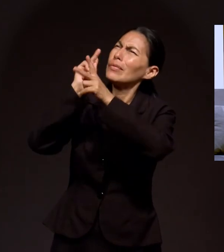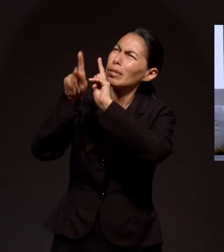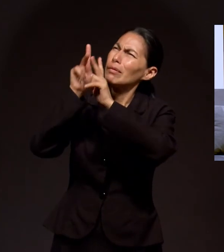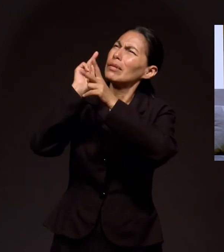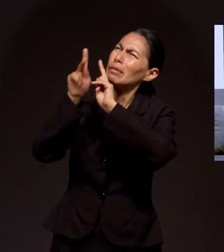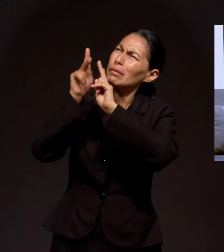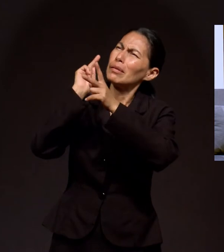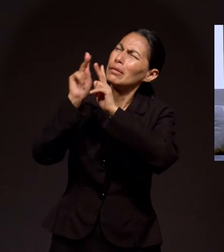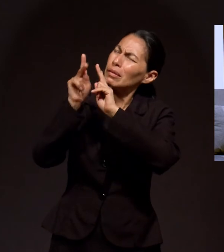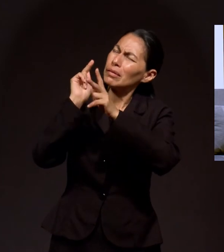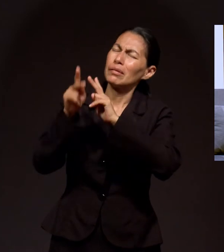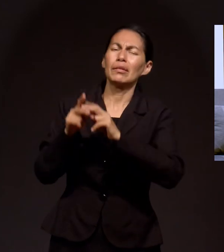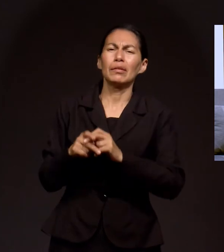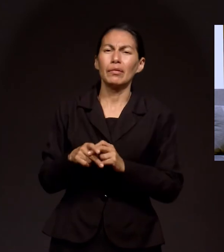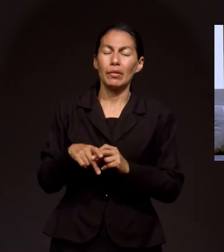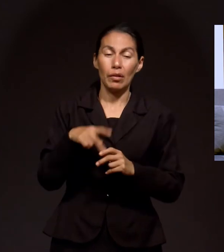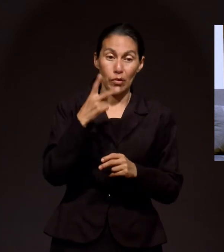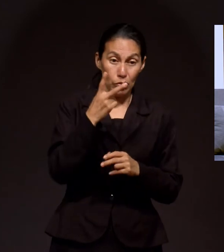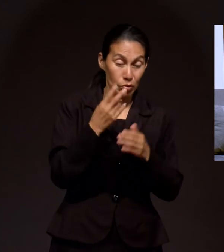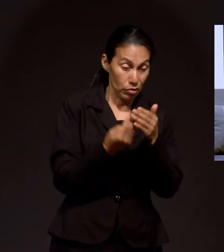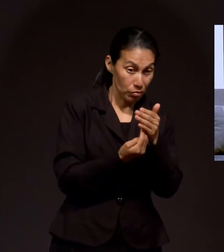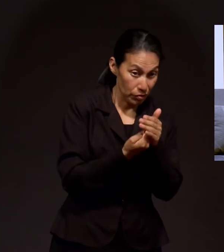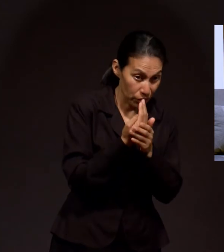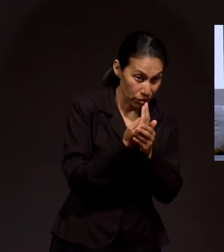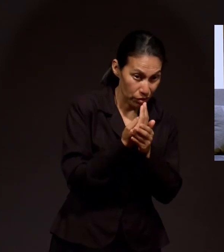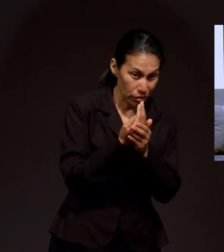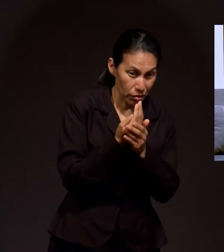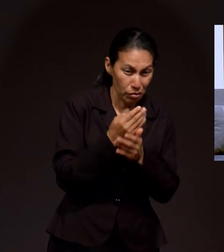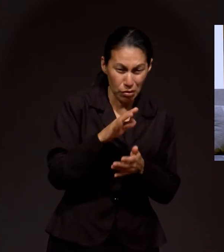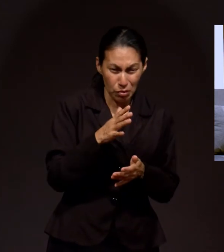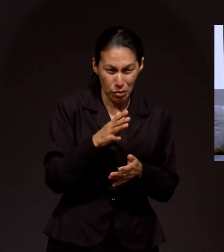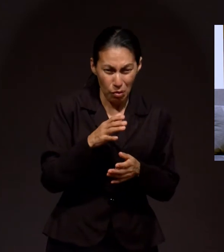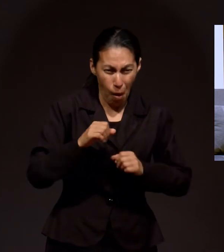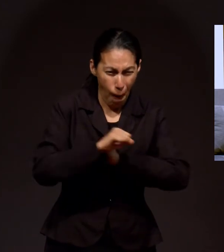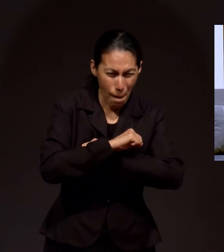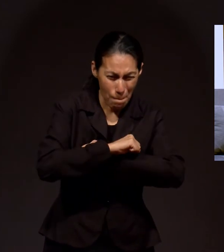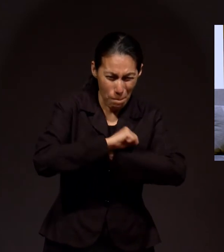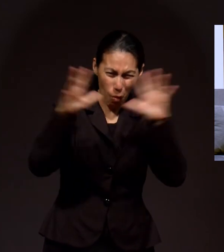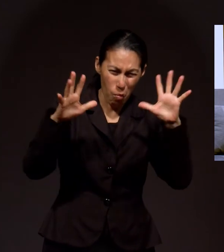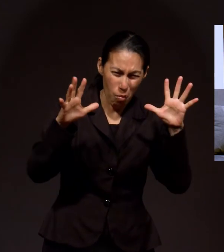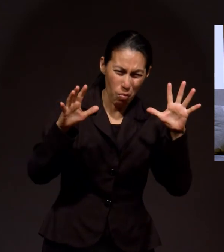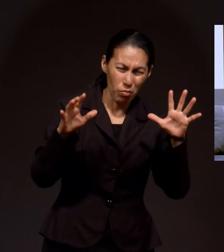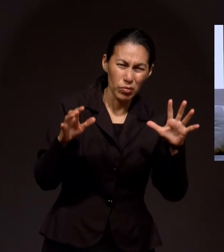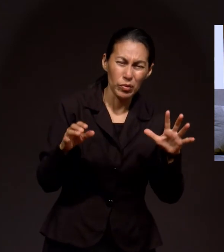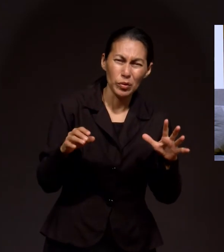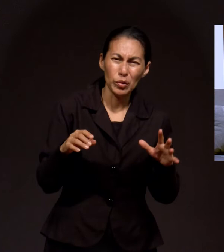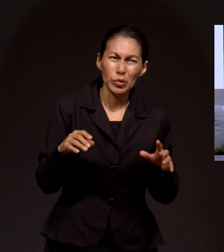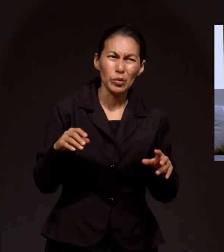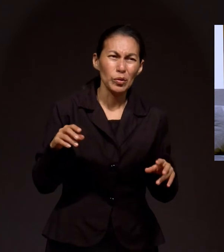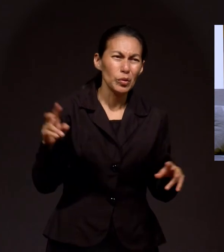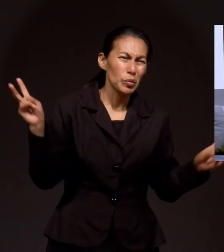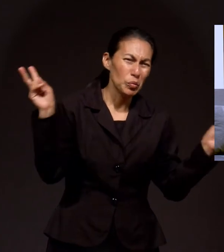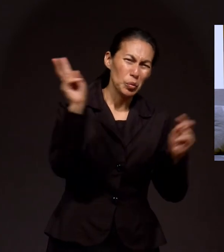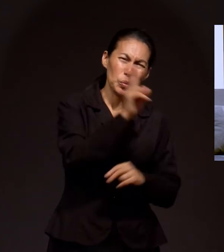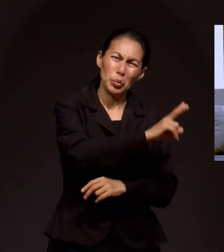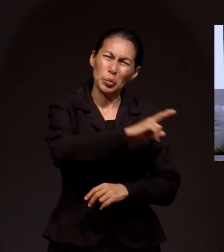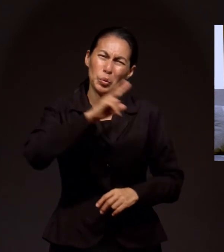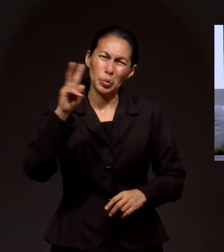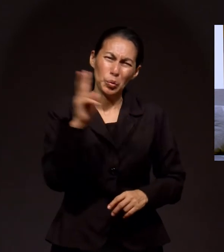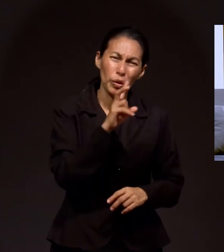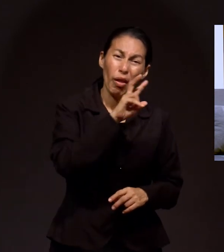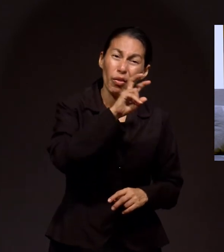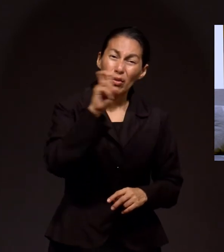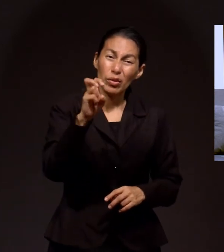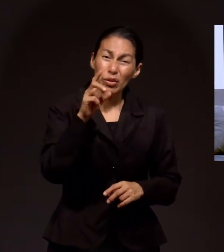conversación. Claro. Y entonces a las dos de la mañana, más o menos, una fuerte explosión se escucha. Ya los vientos habían